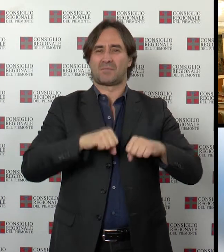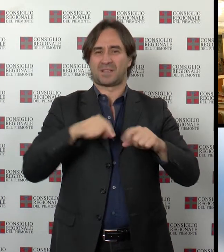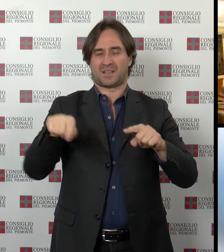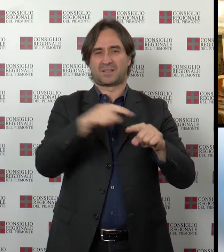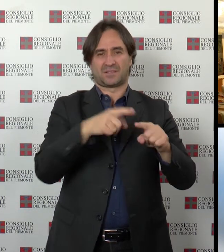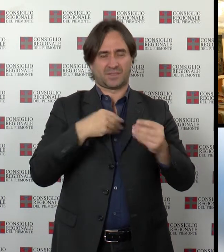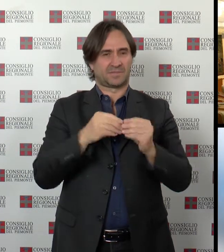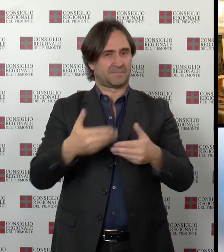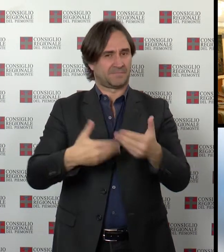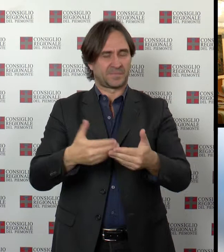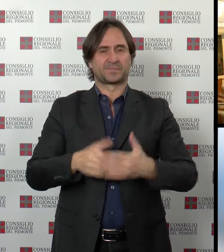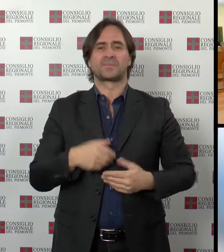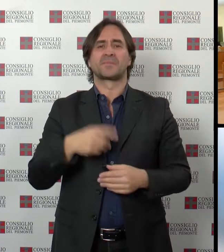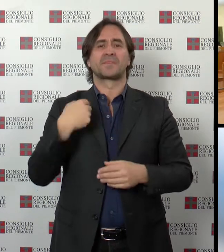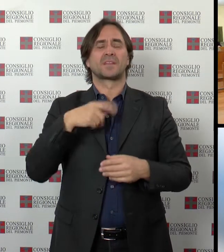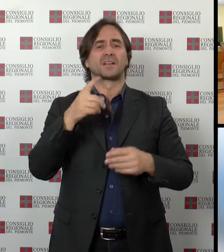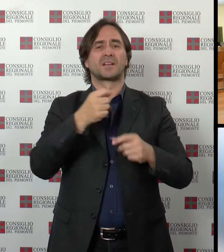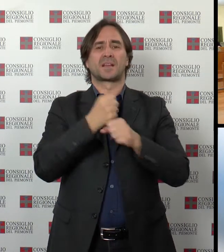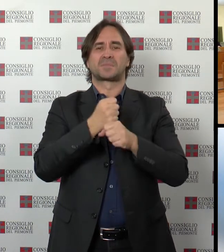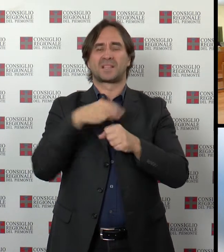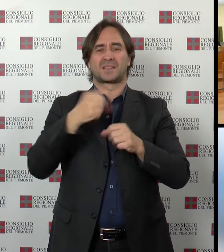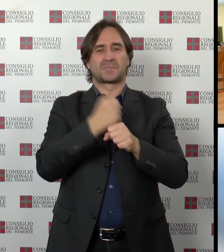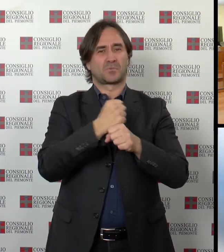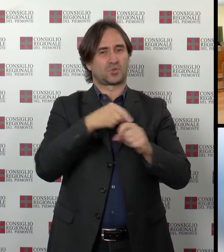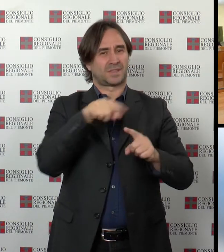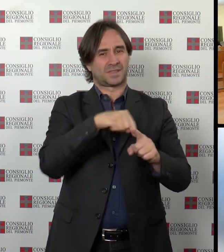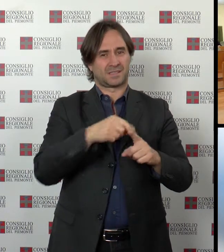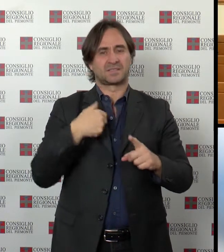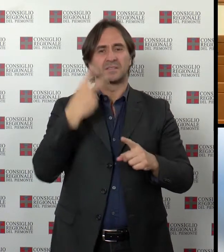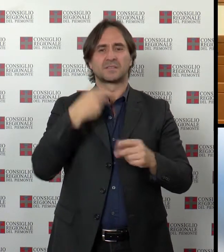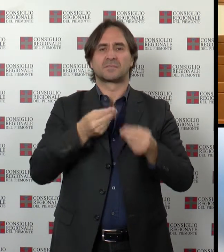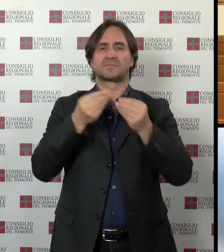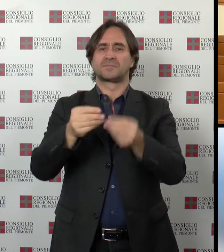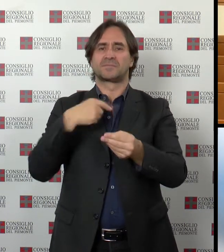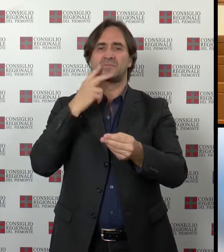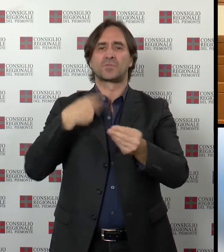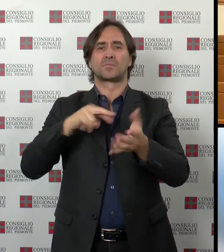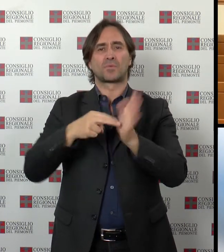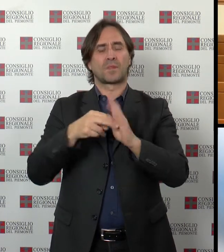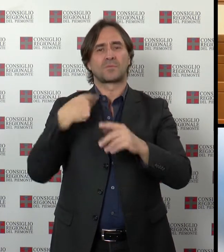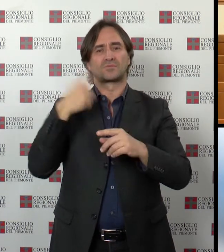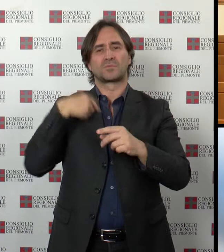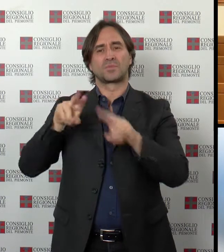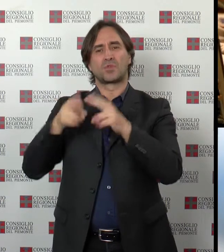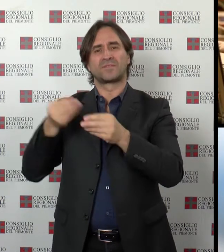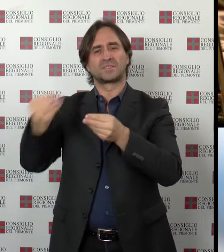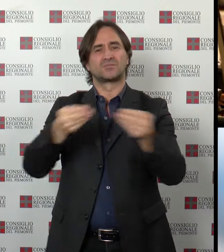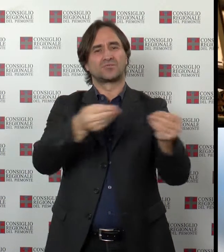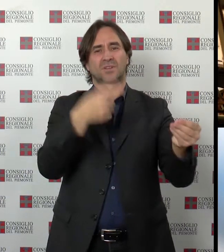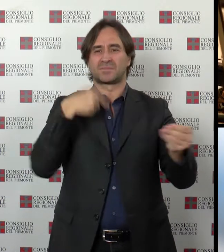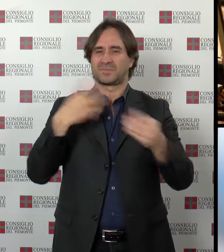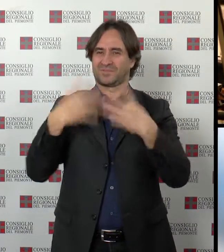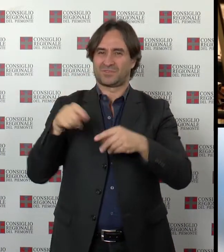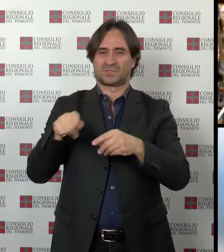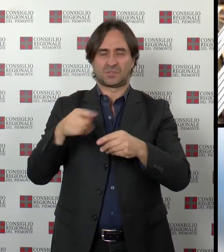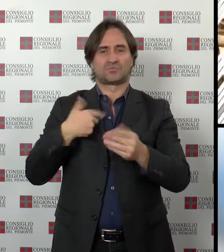rappresentanti degli enti locali piemontesi hanno poi affrontato le problematiche legate alle risorse assegnate alle province per l'esercizio delle